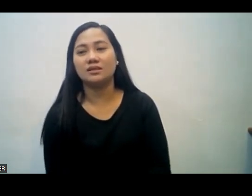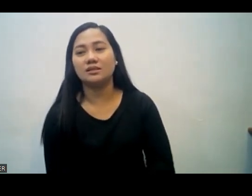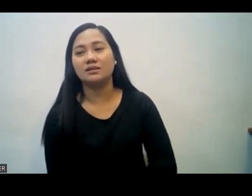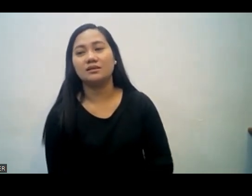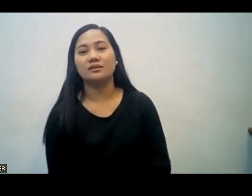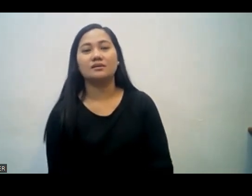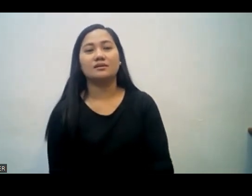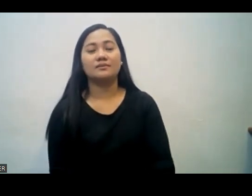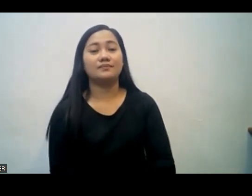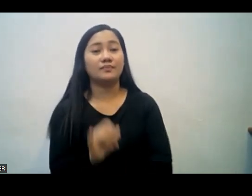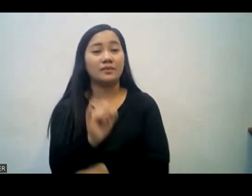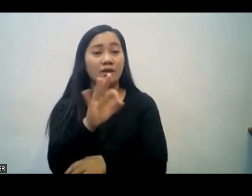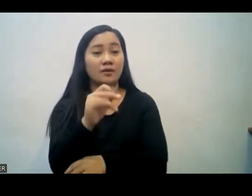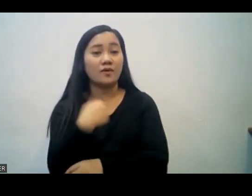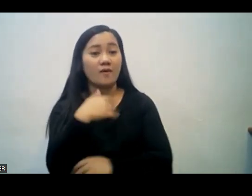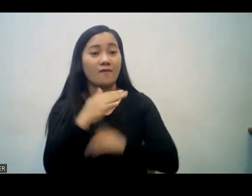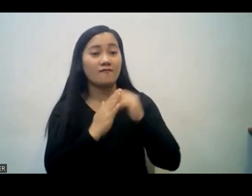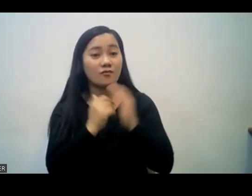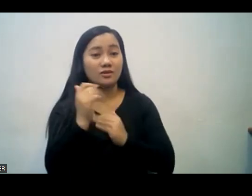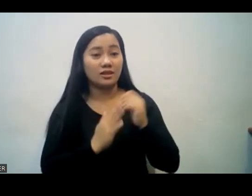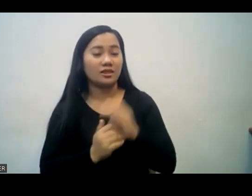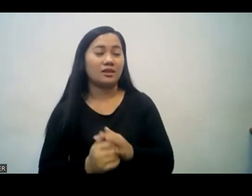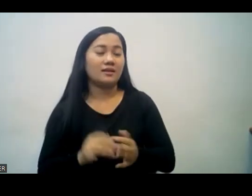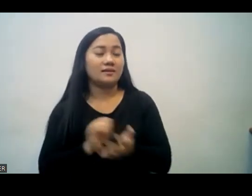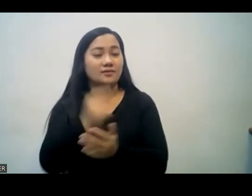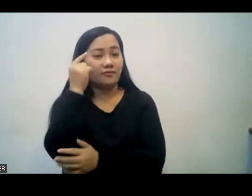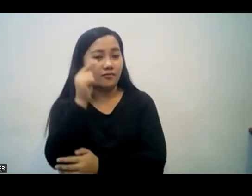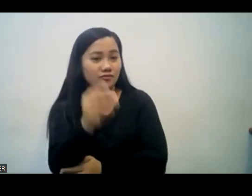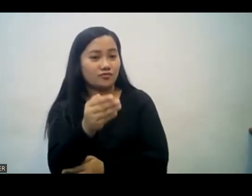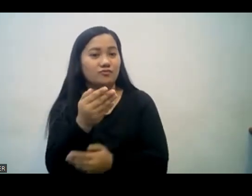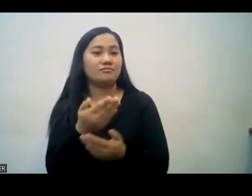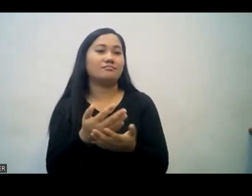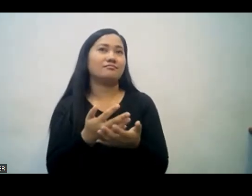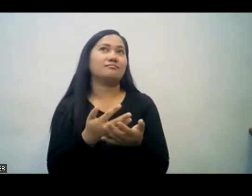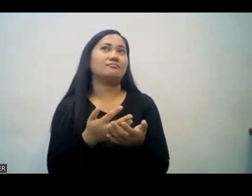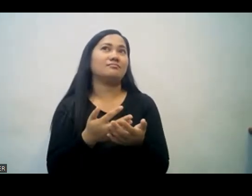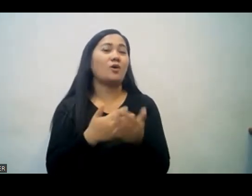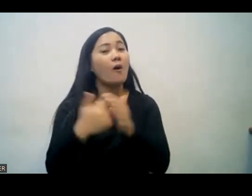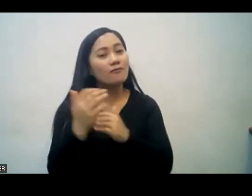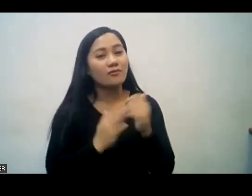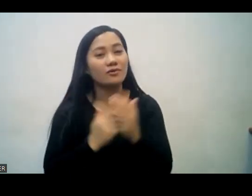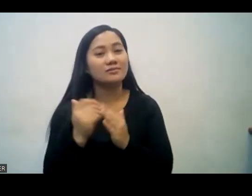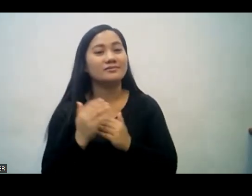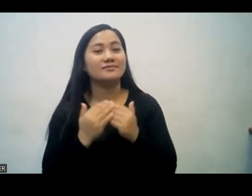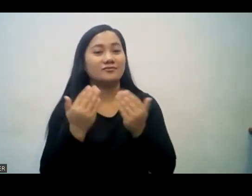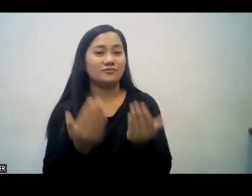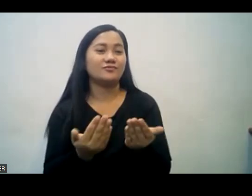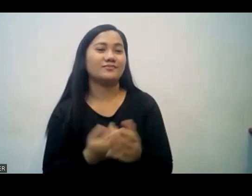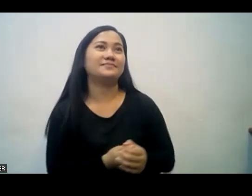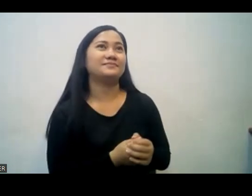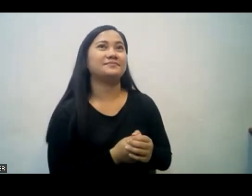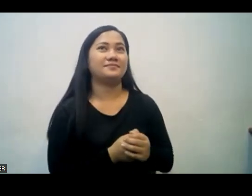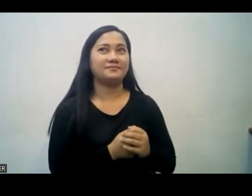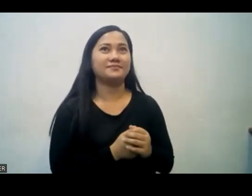last part, if we are comforted, it is for your consolation and celebration. Sabi dito, at kung kami ay inaaliw,